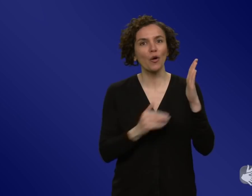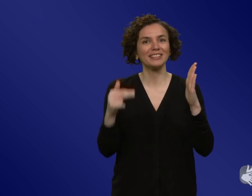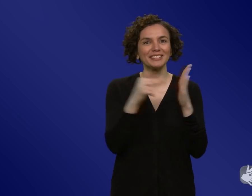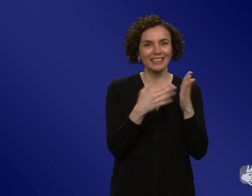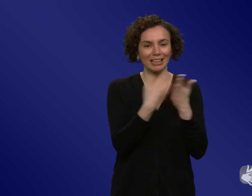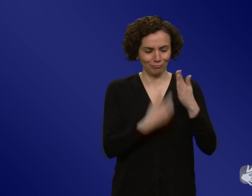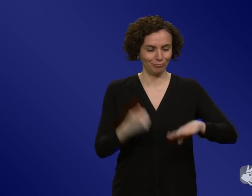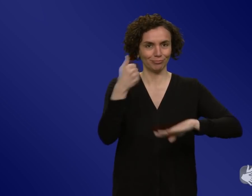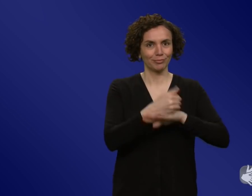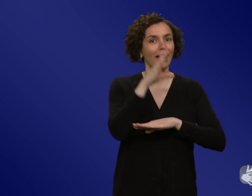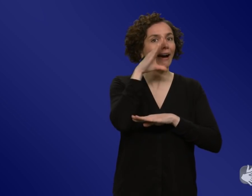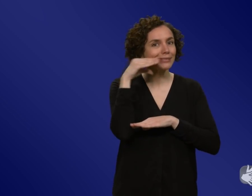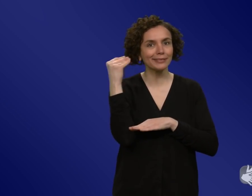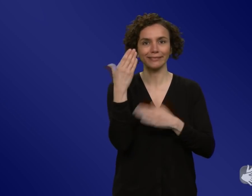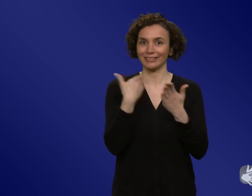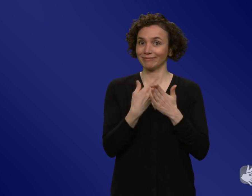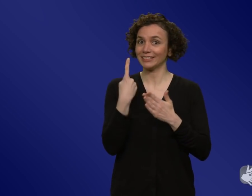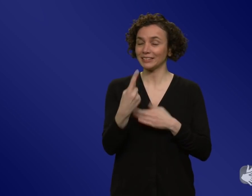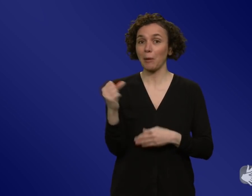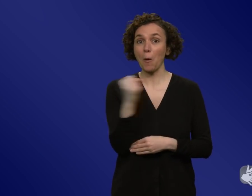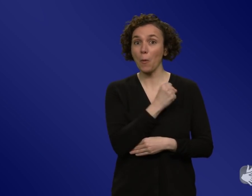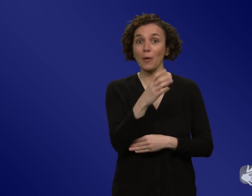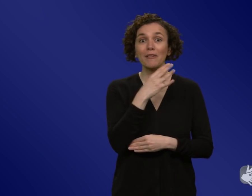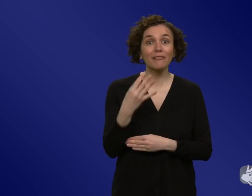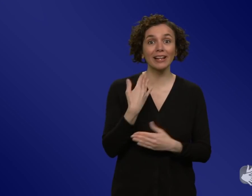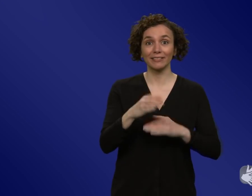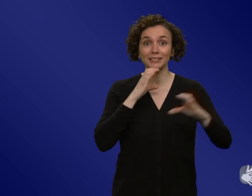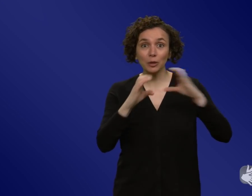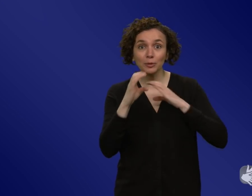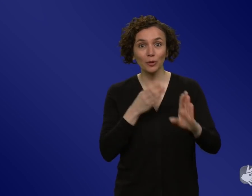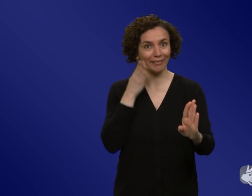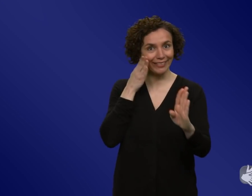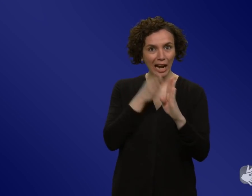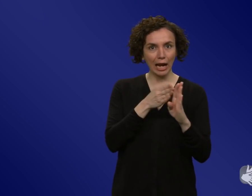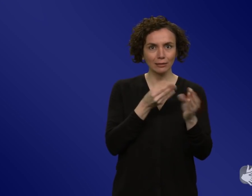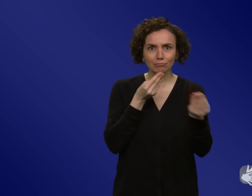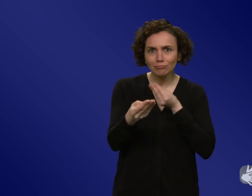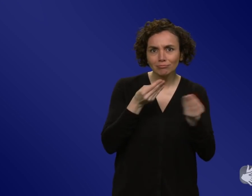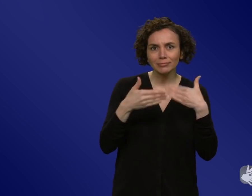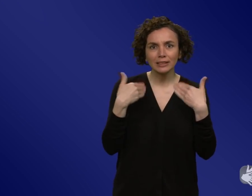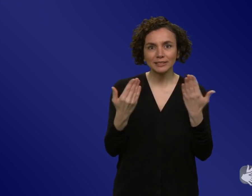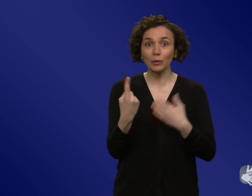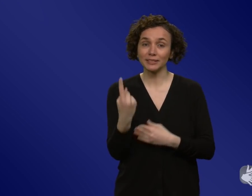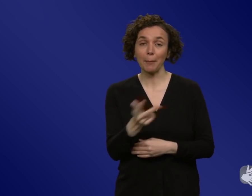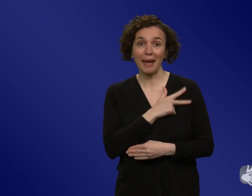Ardern, die viel kommuniziert hat, direkte Ansprache gewählt hat, aber auch ganz ehrlich gesagt hat, Leute, das wird jetzt erstmal nicht schön.